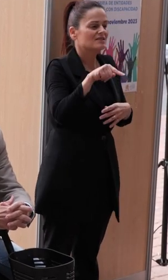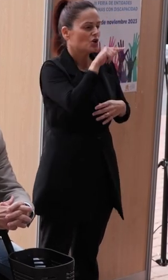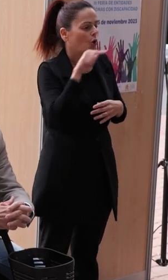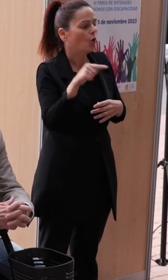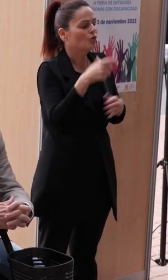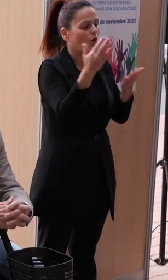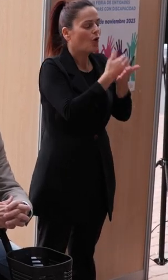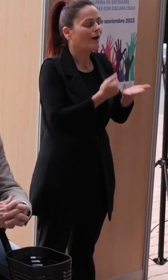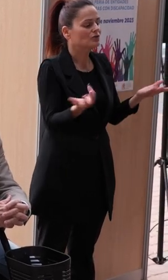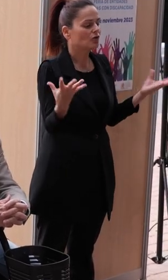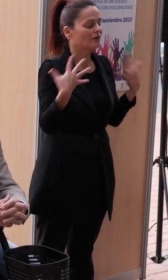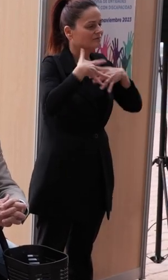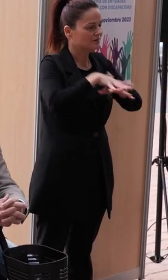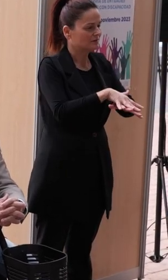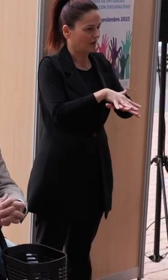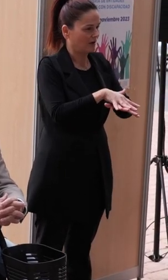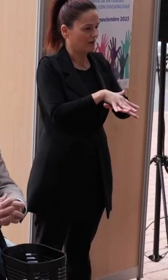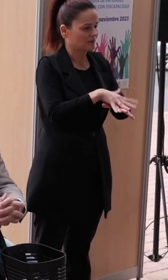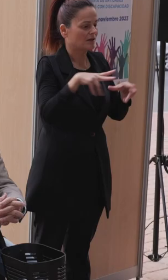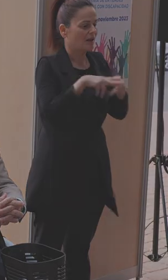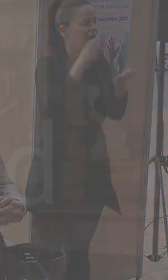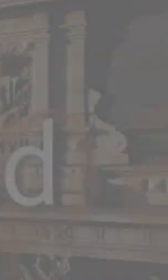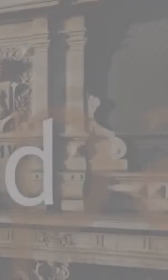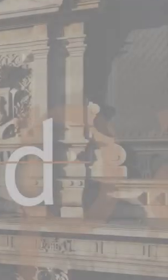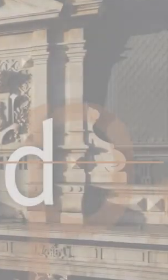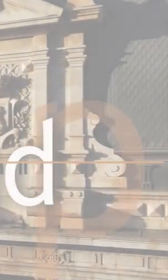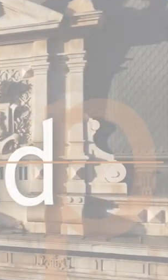sientan perfectamente integradas dentro de la ciudad.